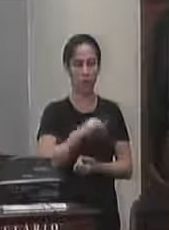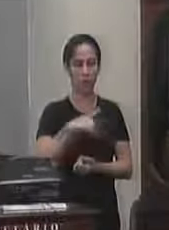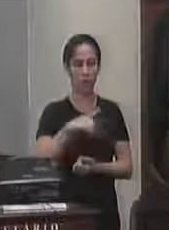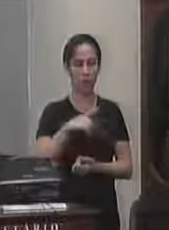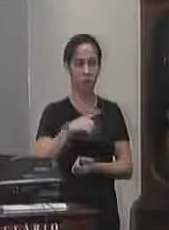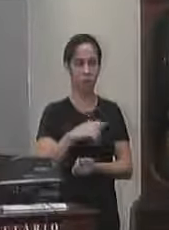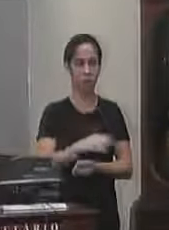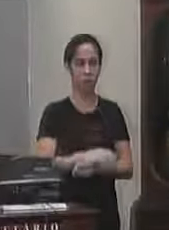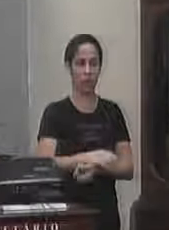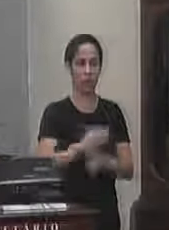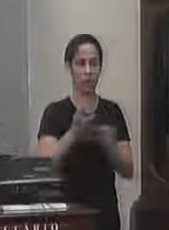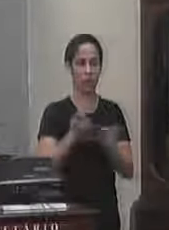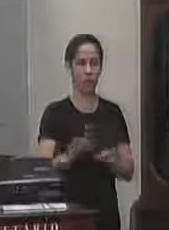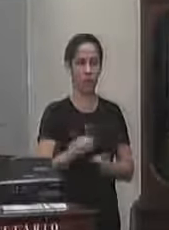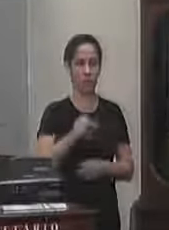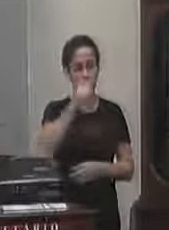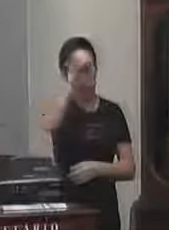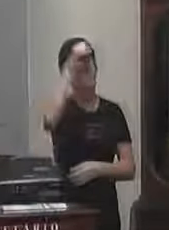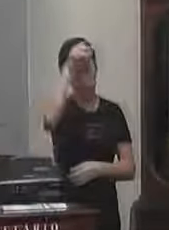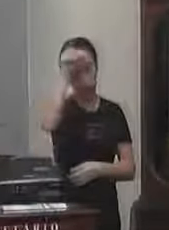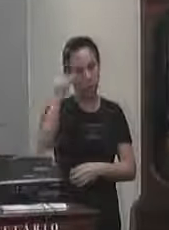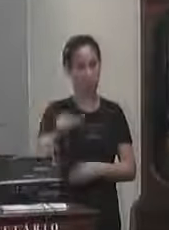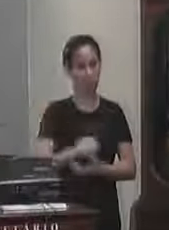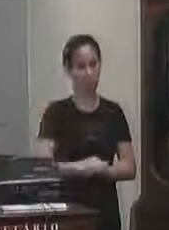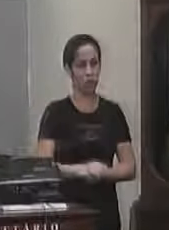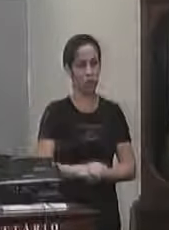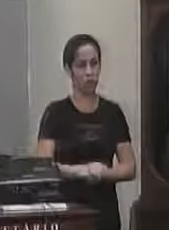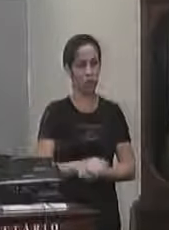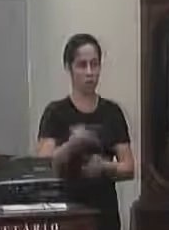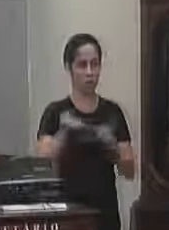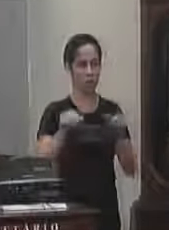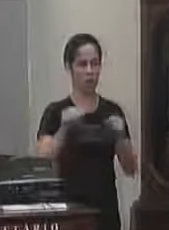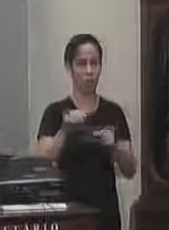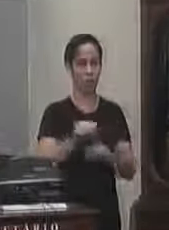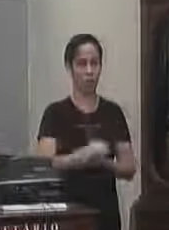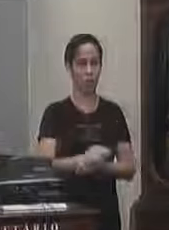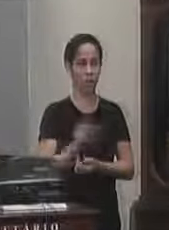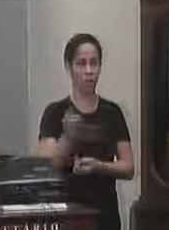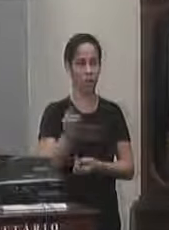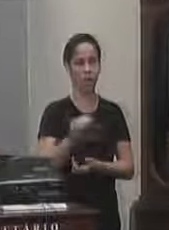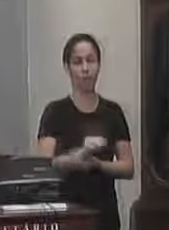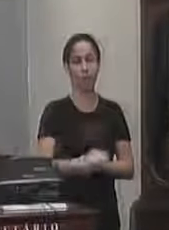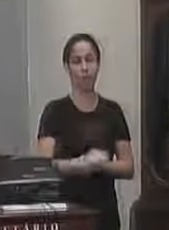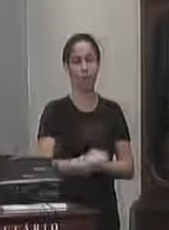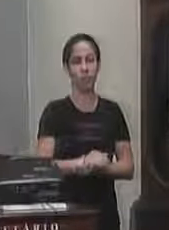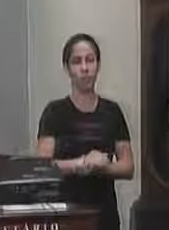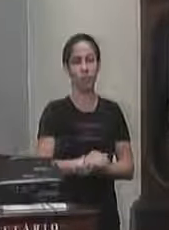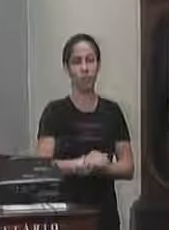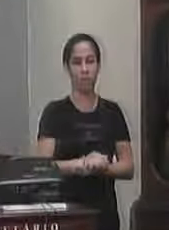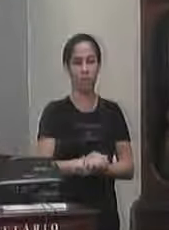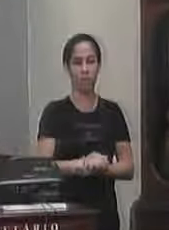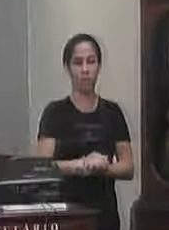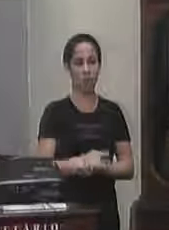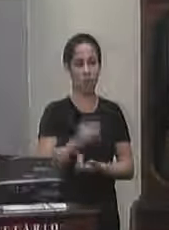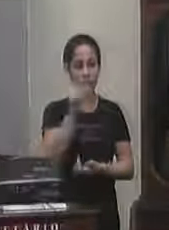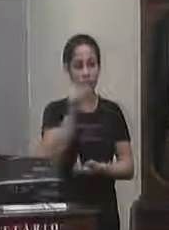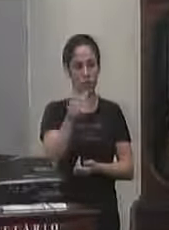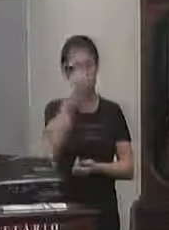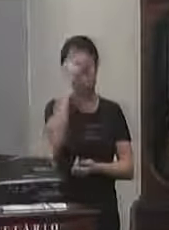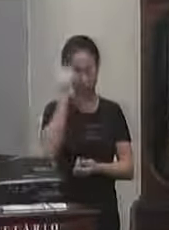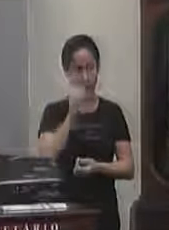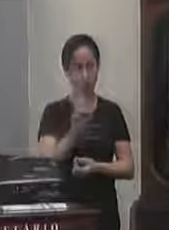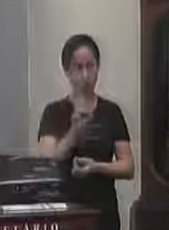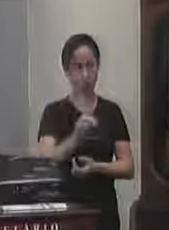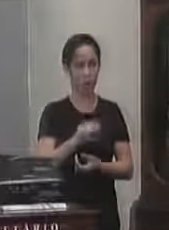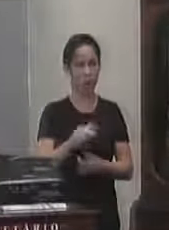assertiva do prefeito municipal foi a escolha do seu nome pela pessoa que você é não